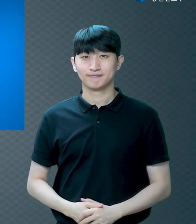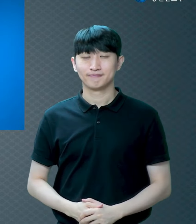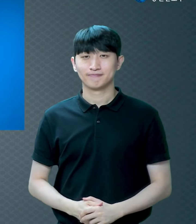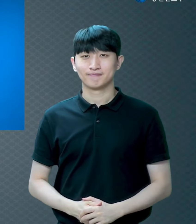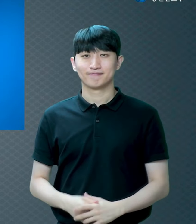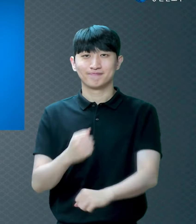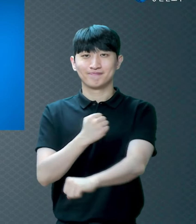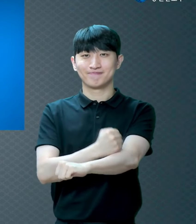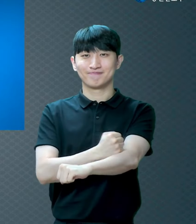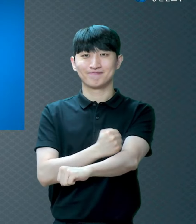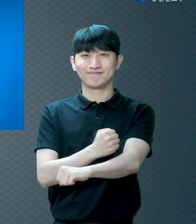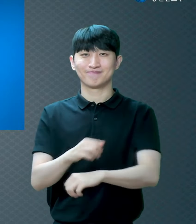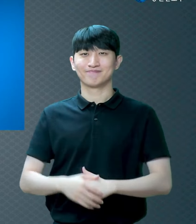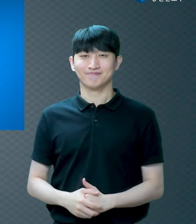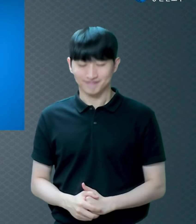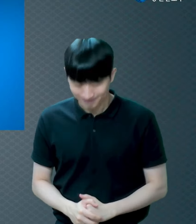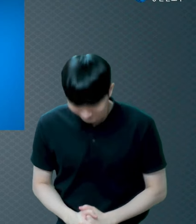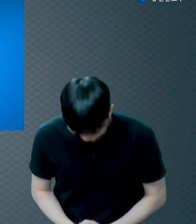수고하셨습니다